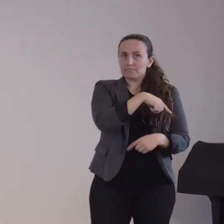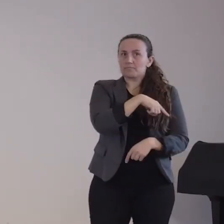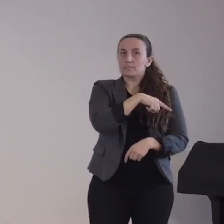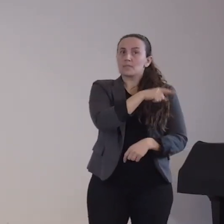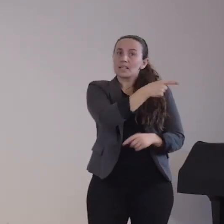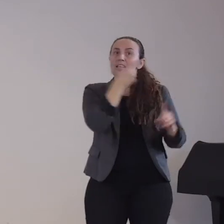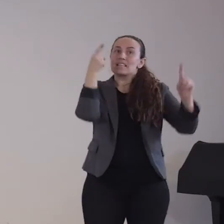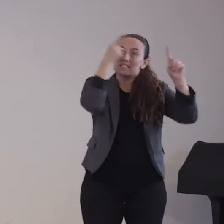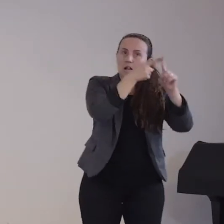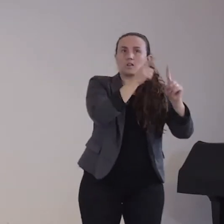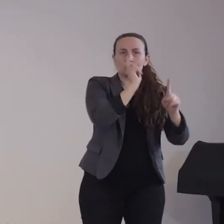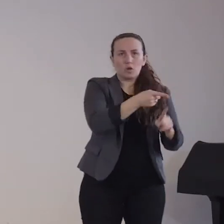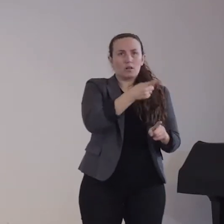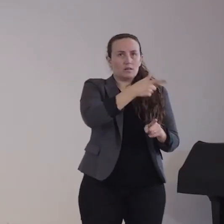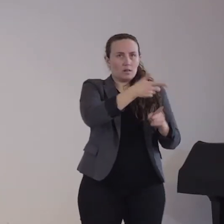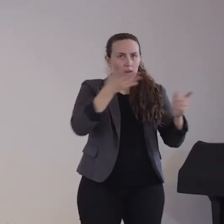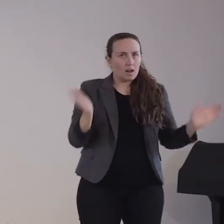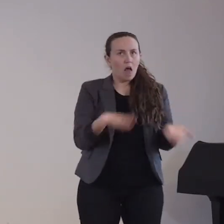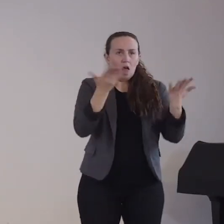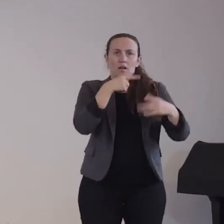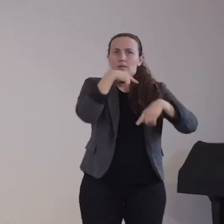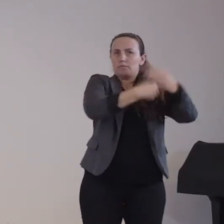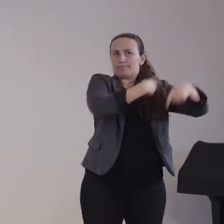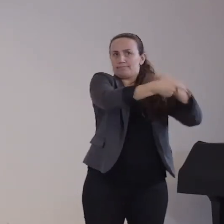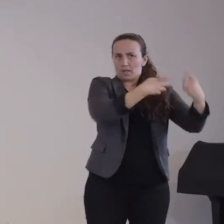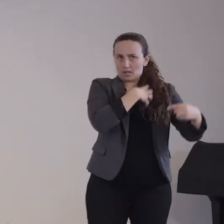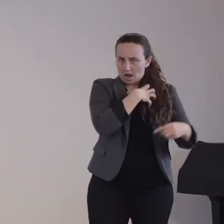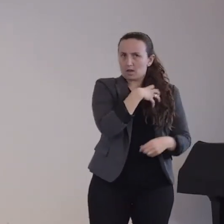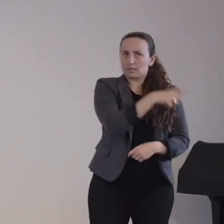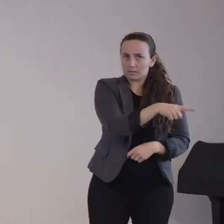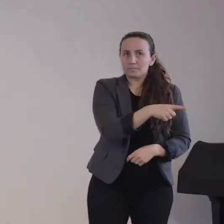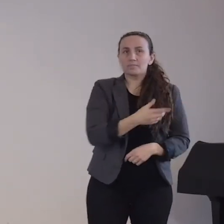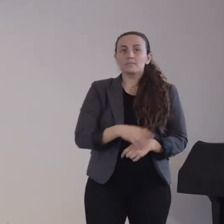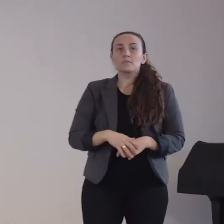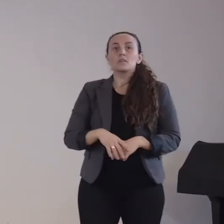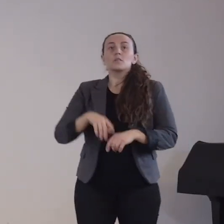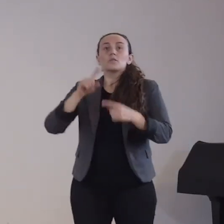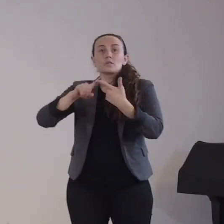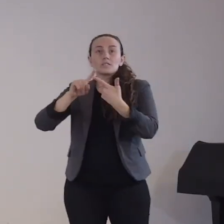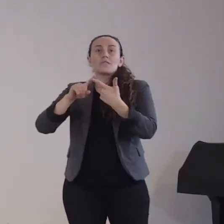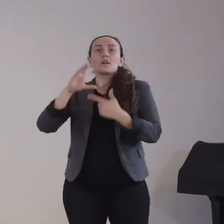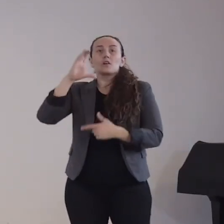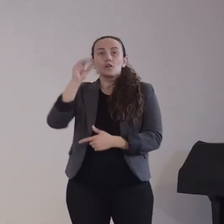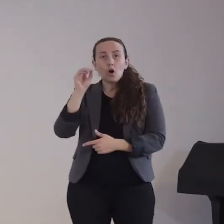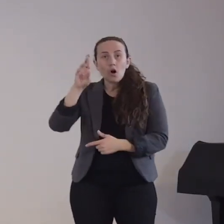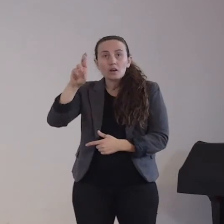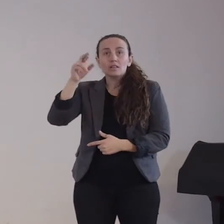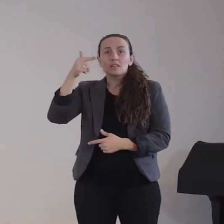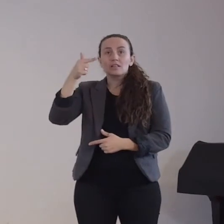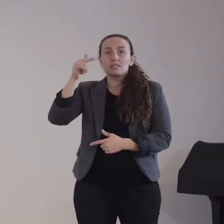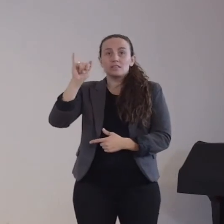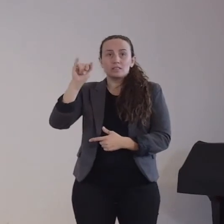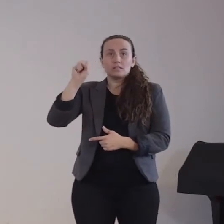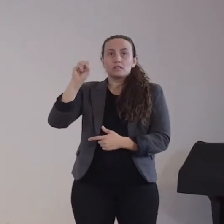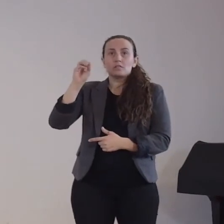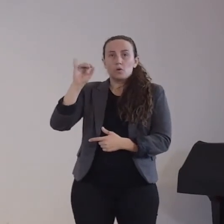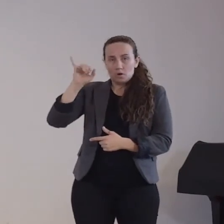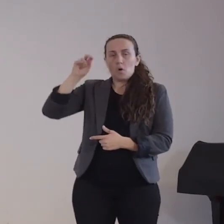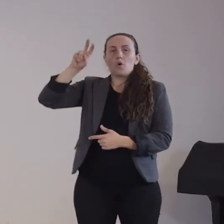und zum anderen um ein Cortison-Präparat, welches das Immunsystem des Erkrankten